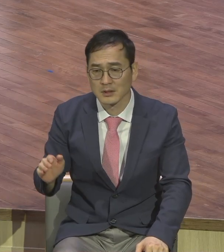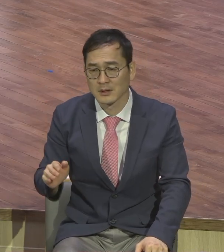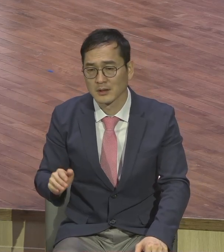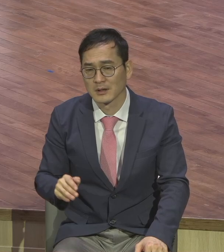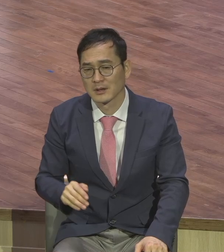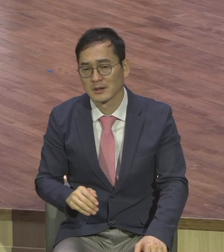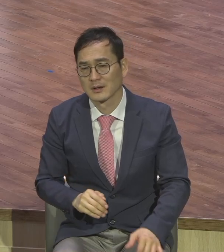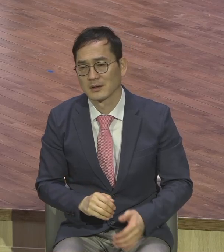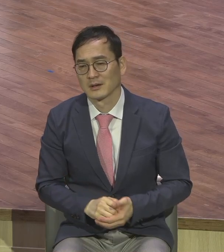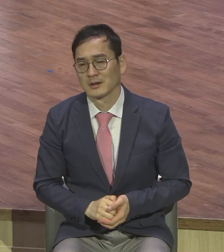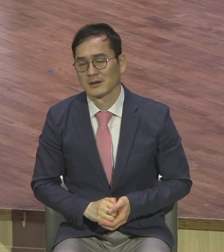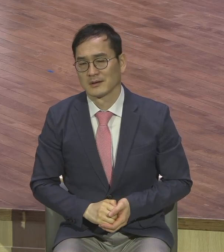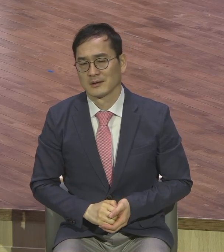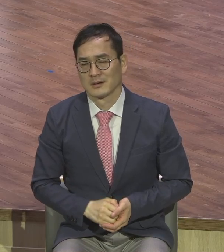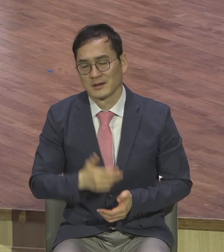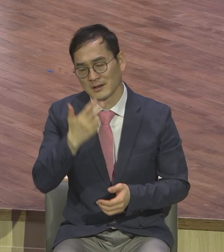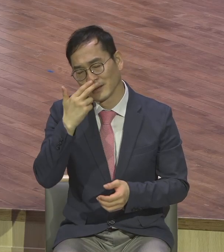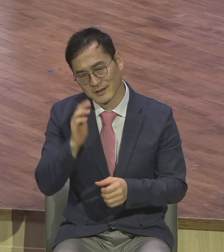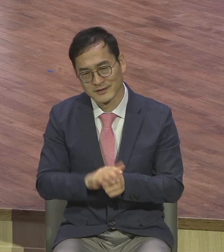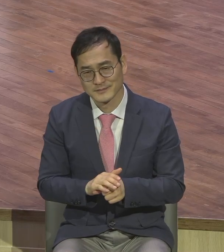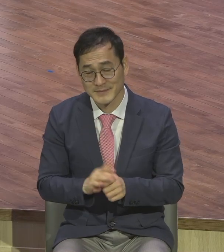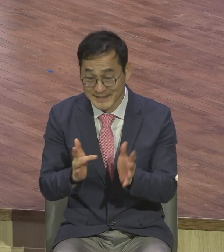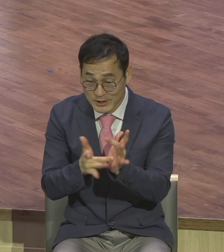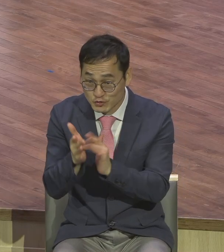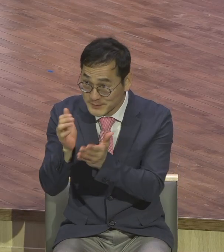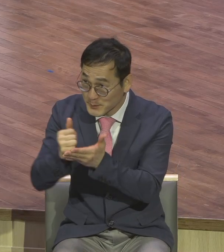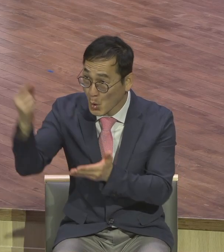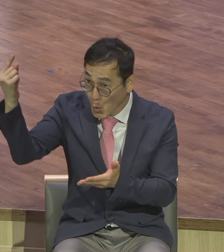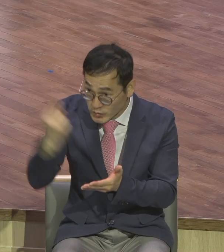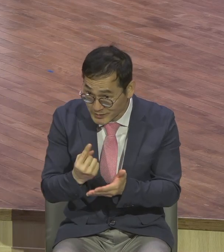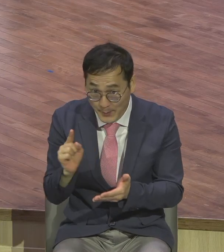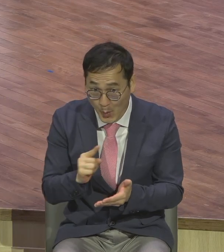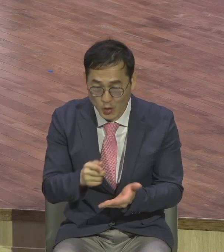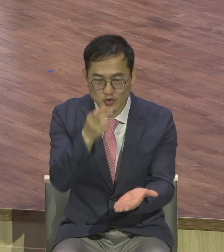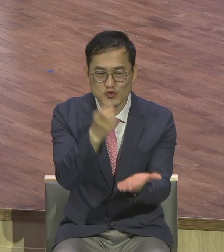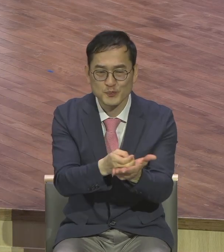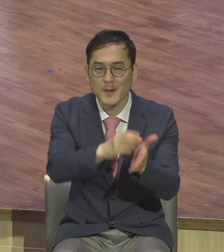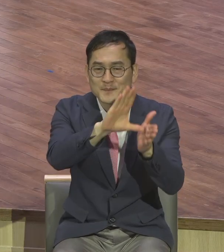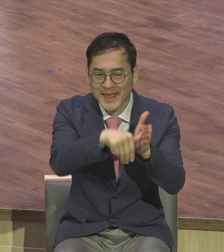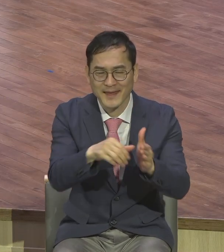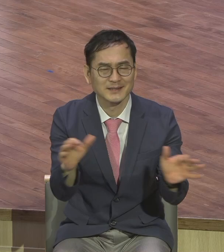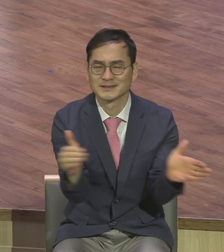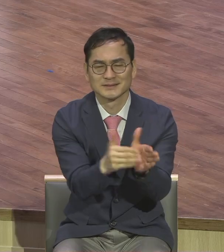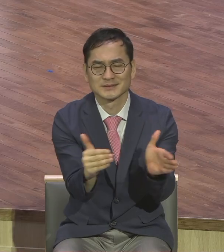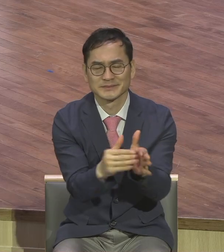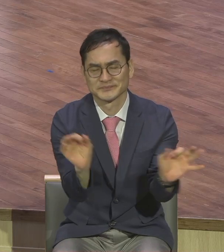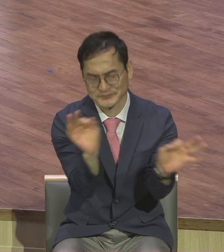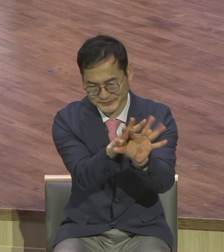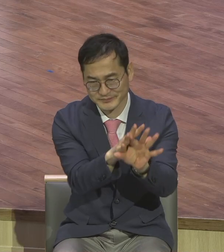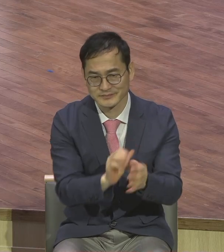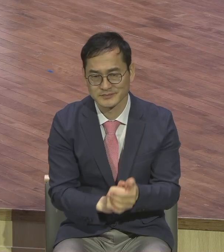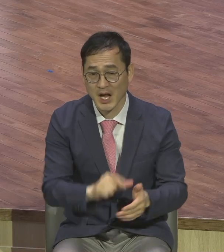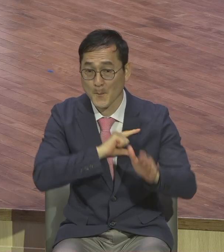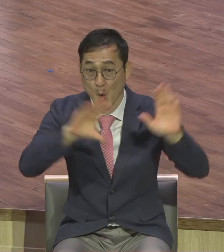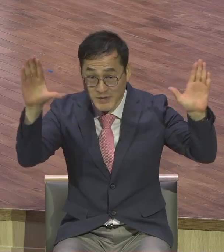예수님께 오셨다. 이게 무슨 말입니까? 율법시대 끝났다는 것입니다. 모세시대 끝났다는 것입니다.